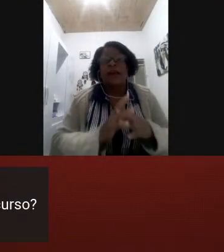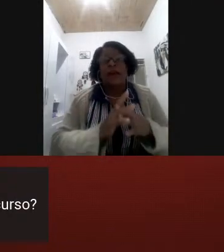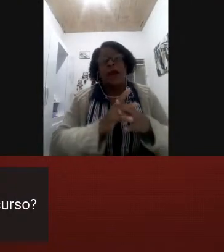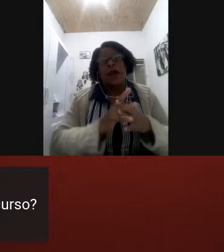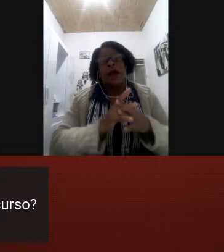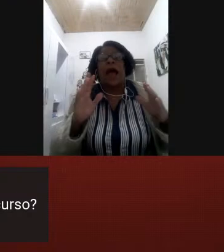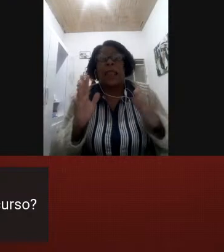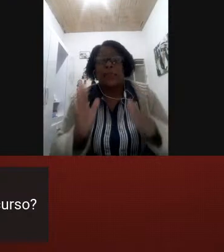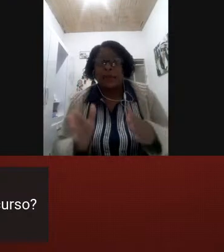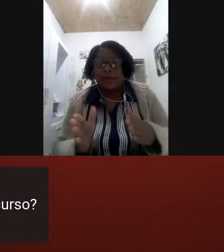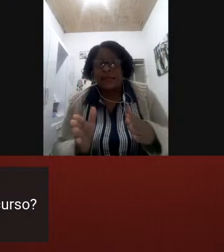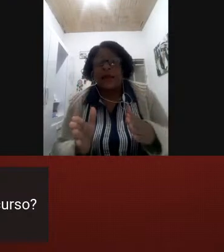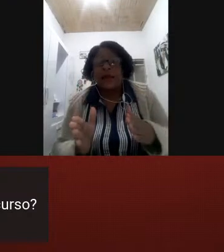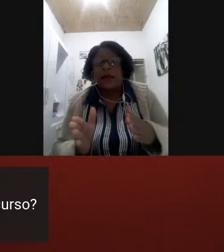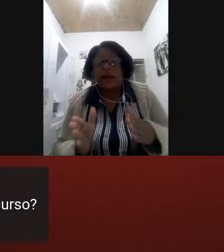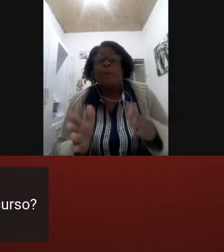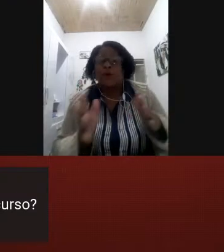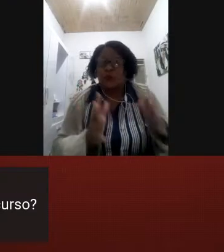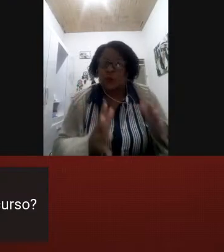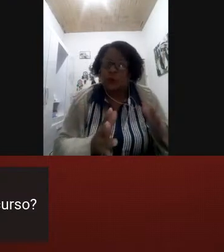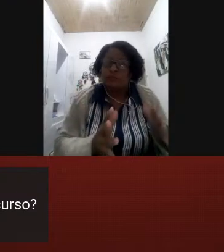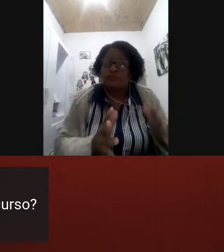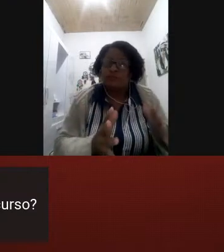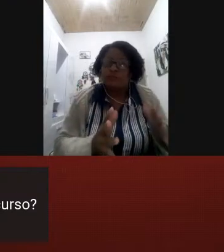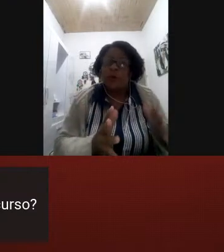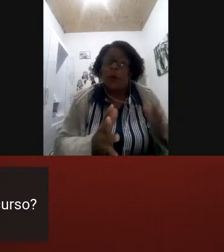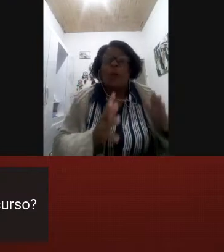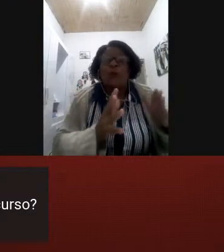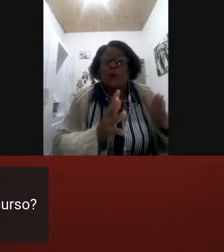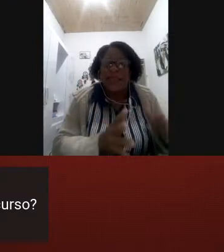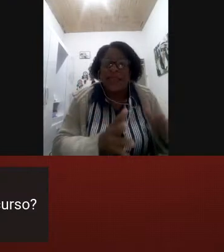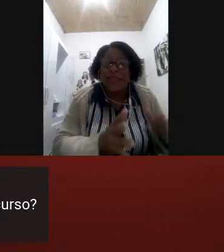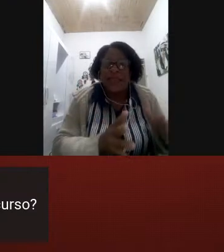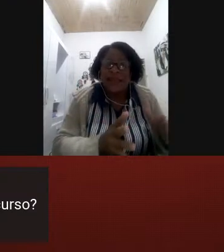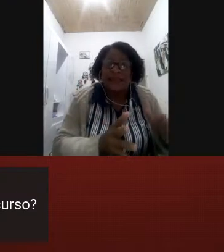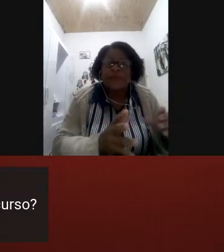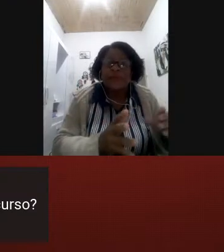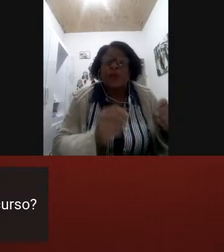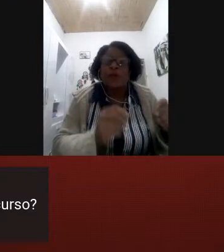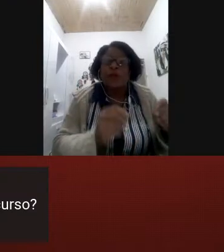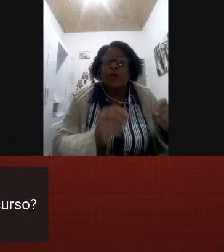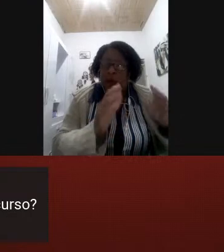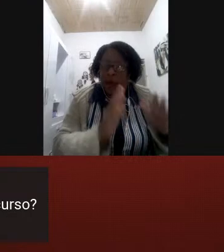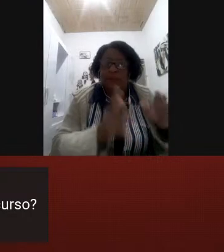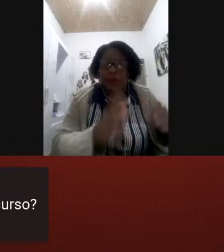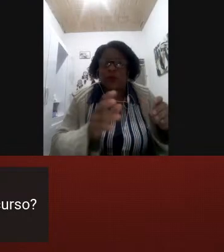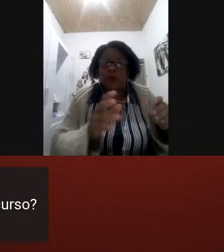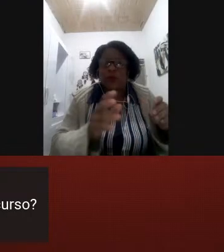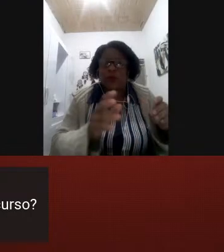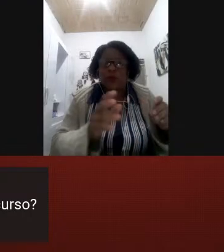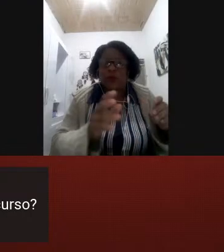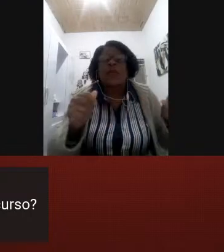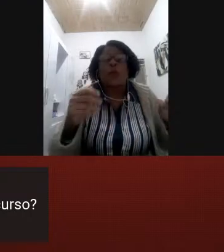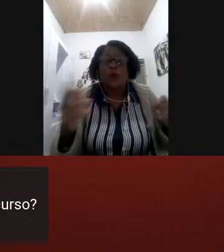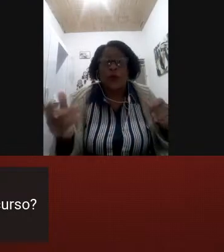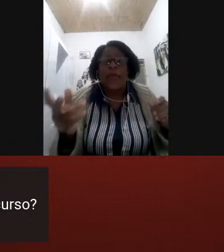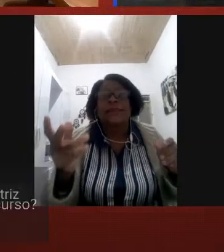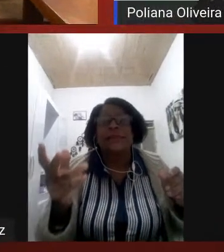a Libras para o surdo o português a Libras para o surdo e o português